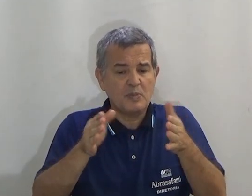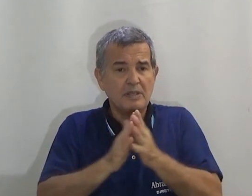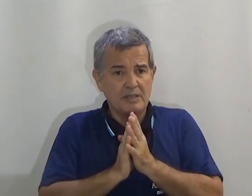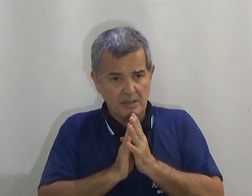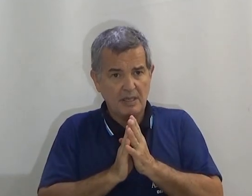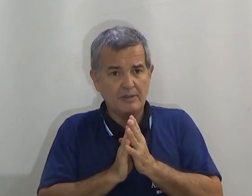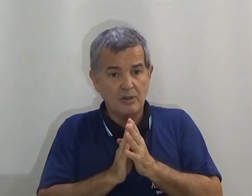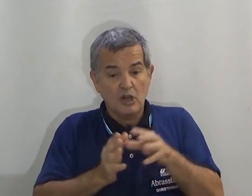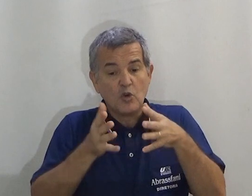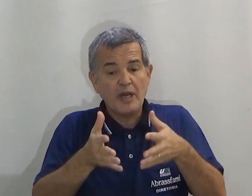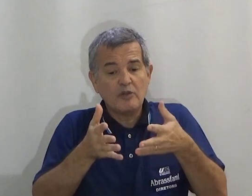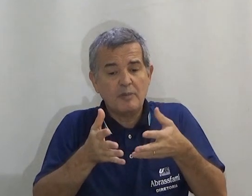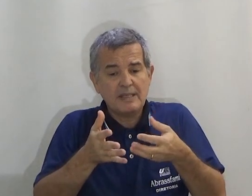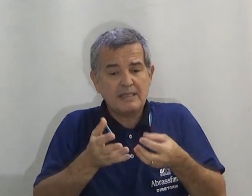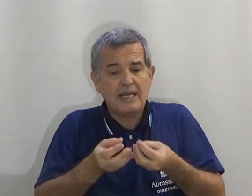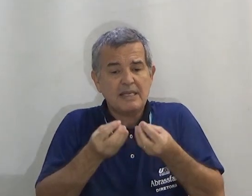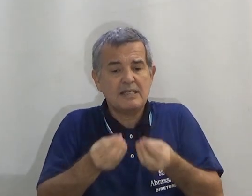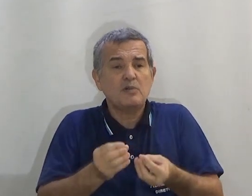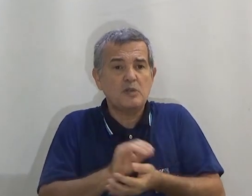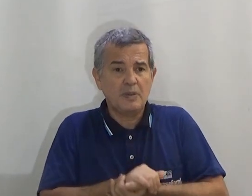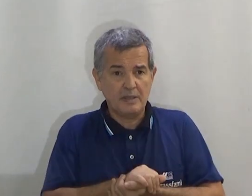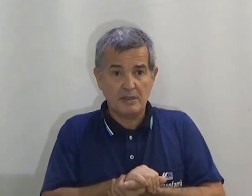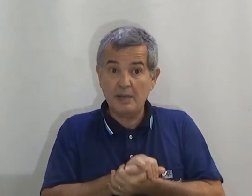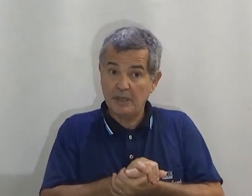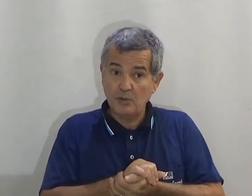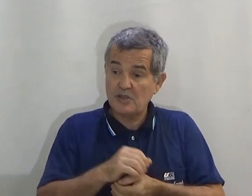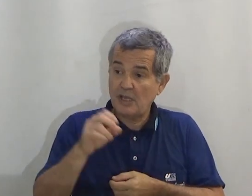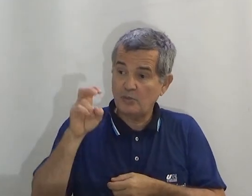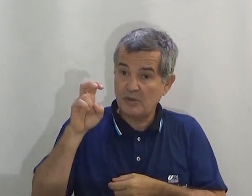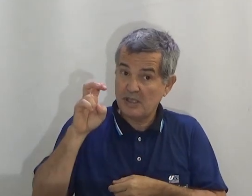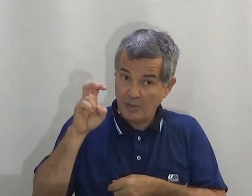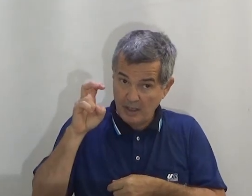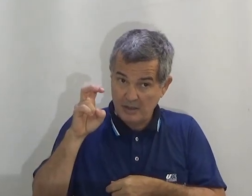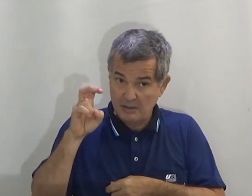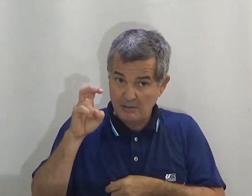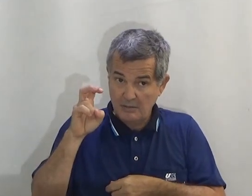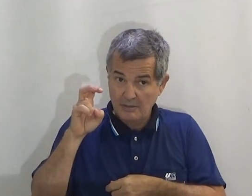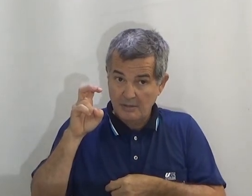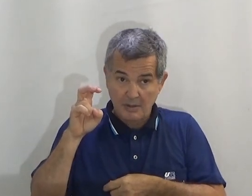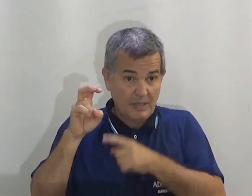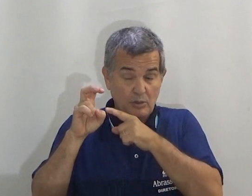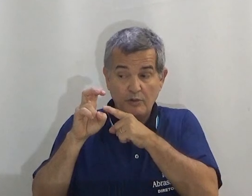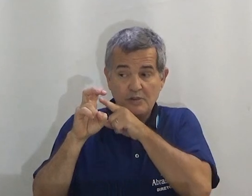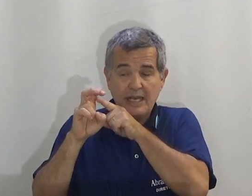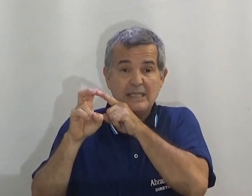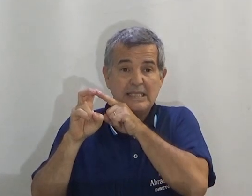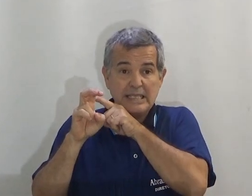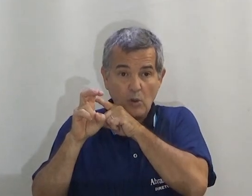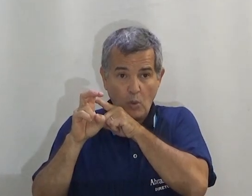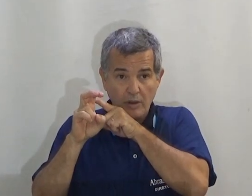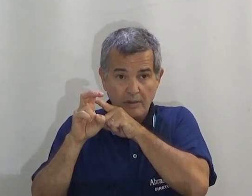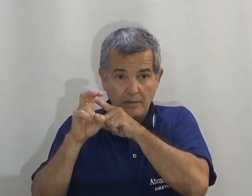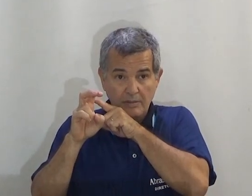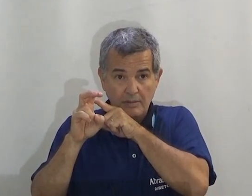cinco espigas, certo? Como é que eu vou apresentar essas cinco espigas? Lembrando que o sinal número cinco é este. Mas eu não vou usar